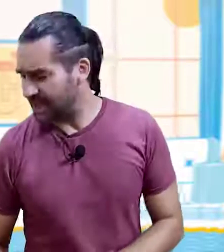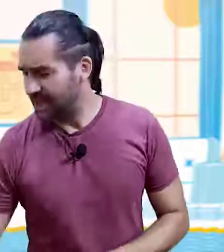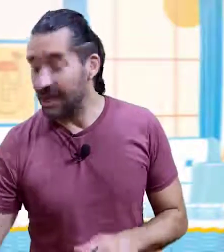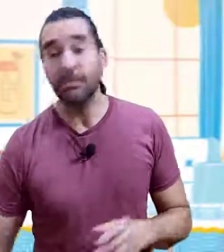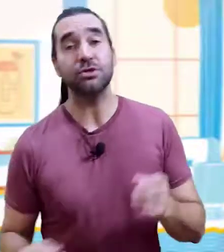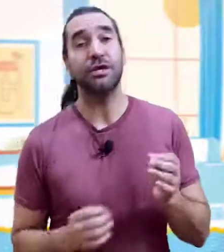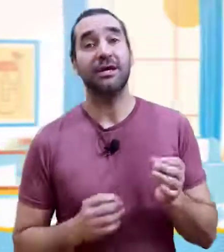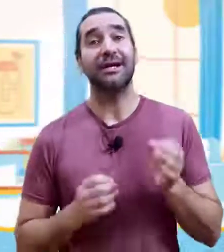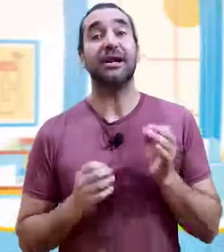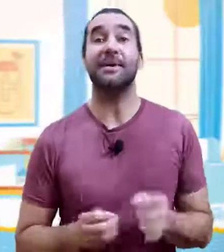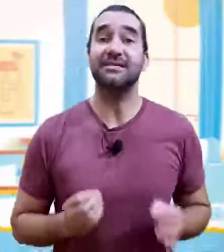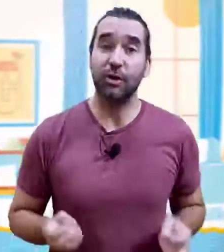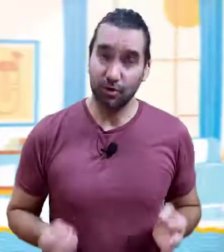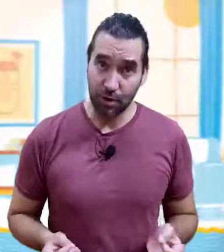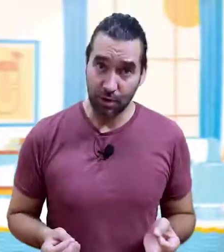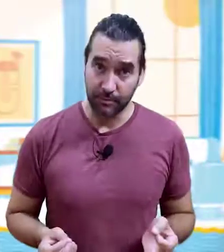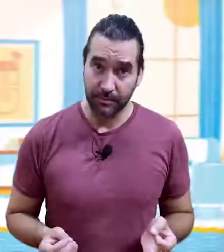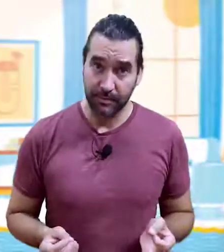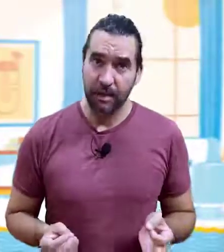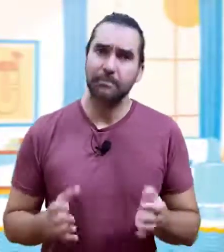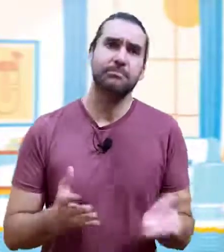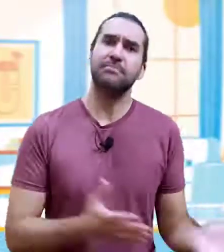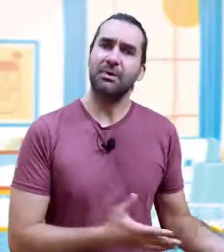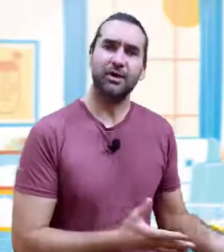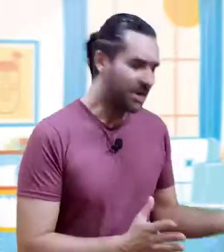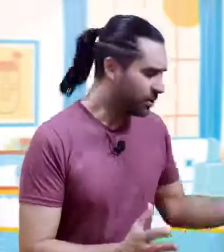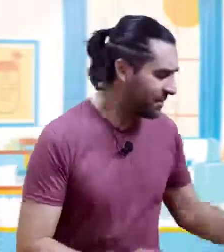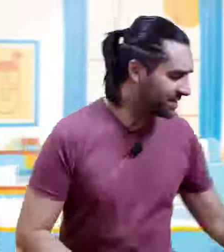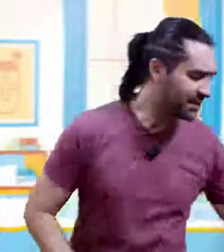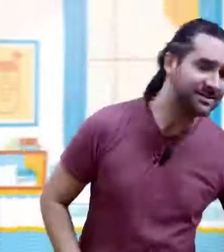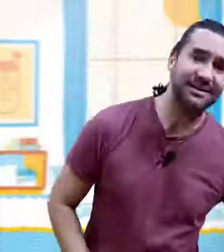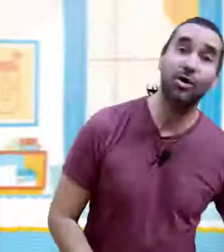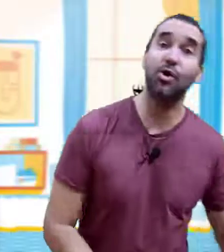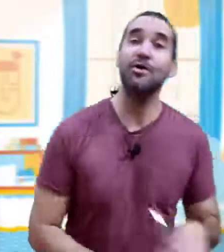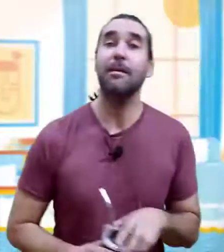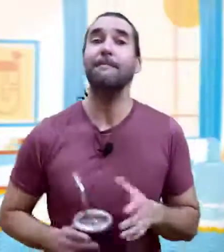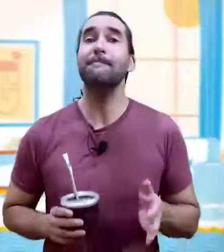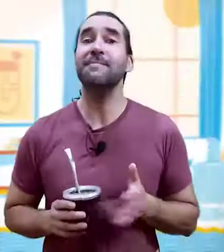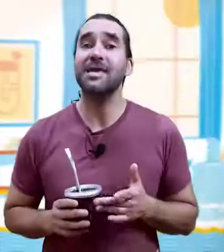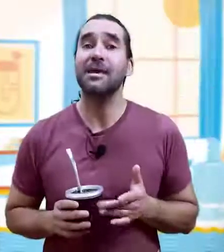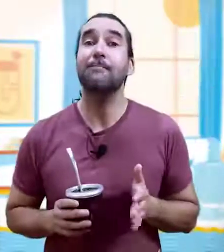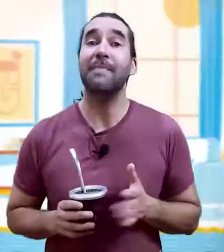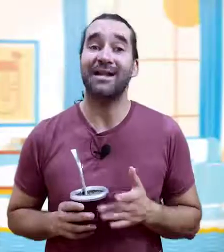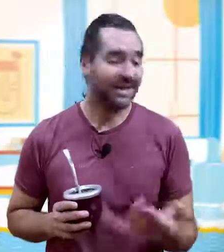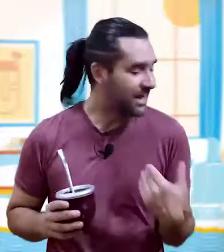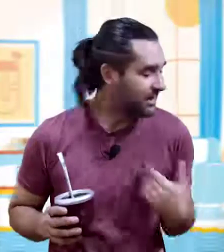hemos repasado todo, me voy a tomar unos mates con mi mate. Este